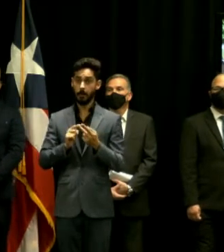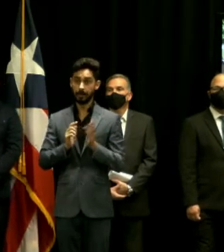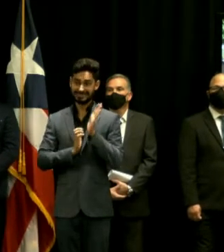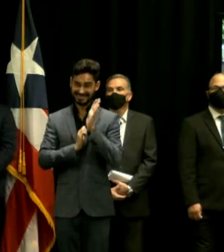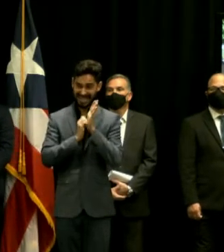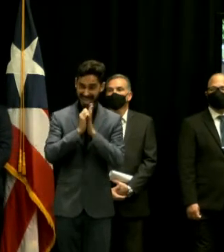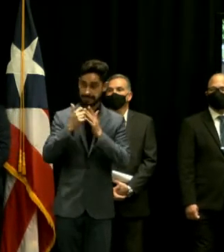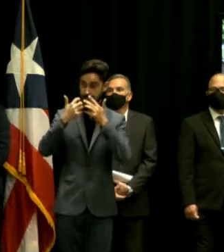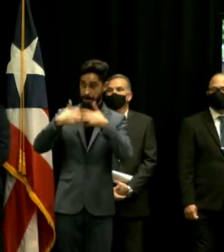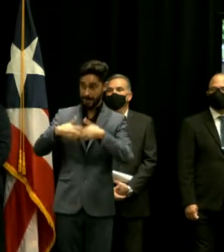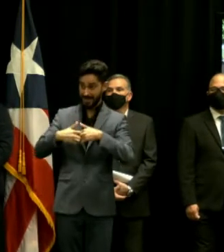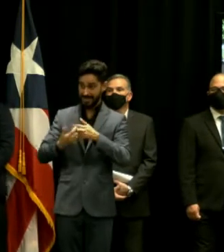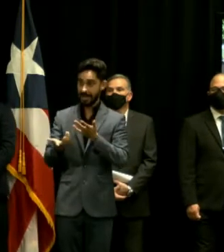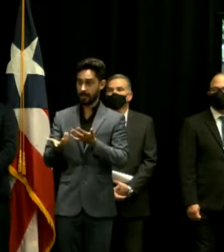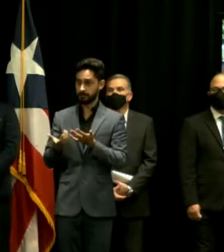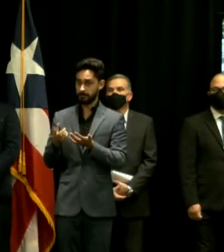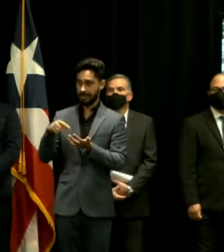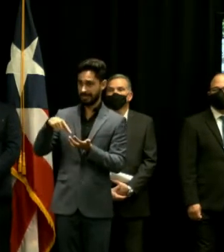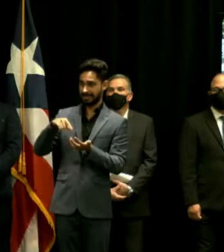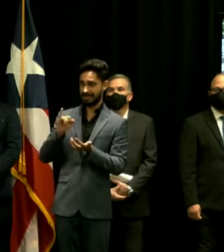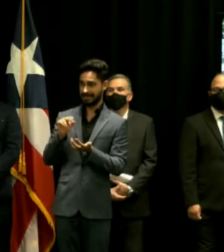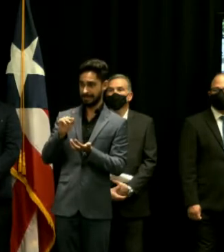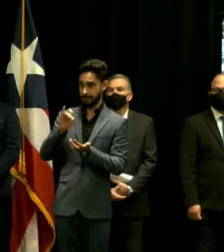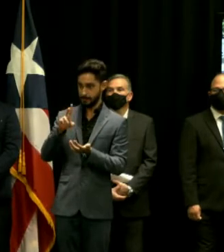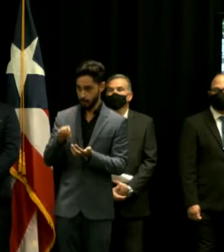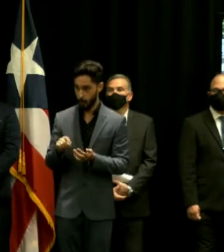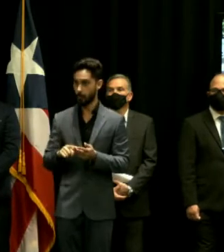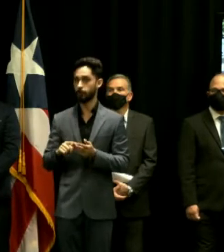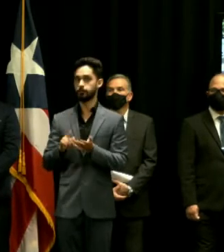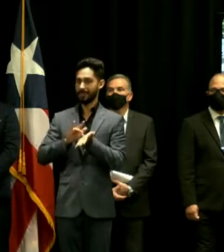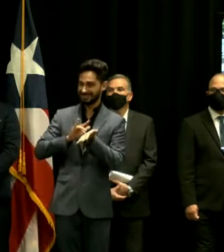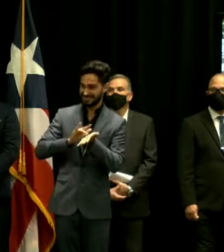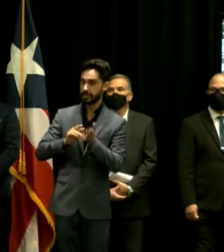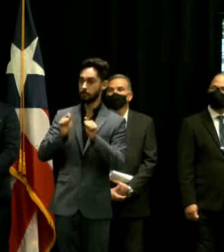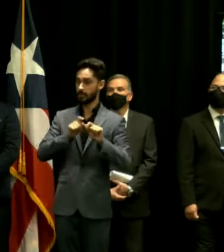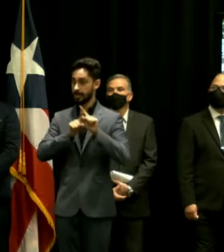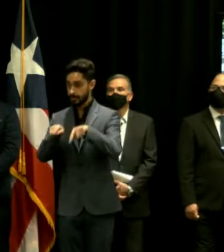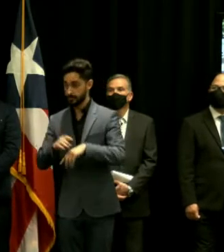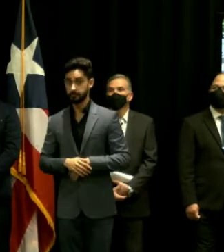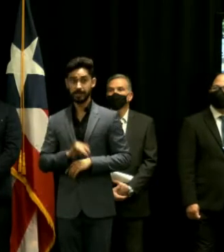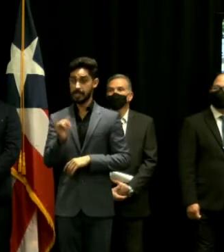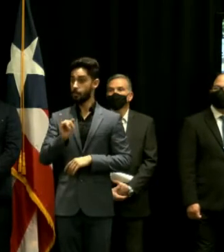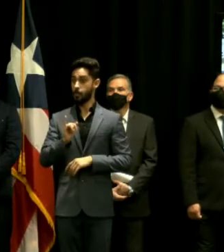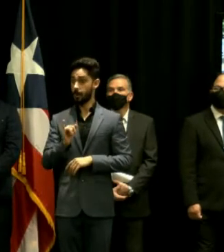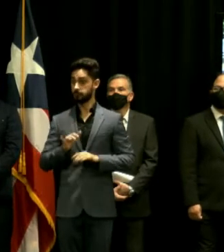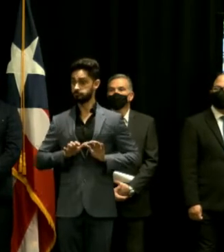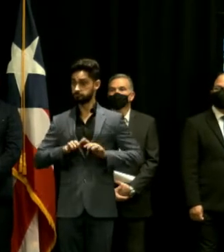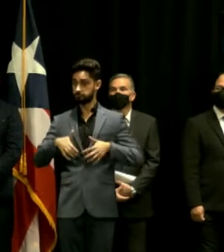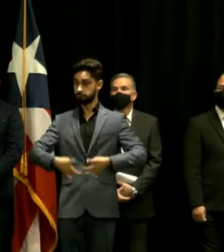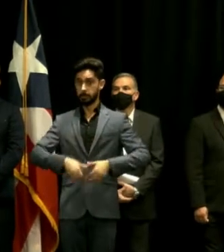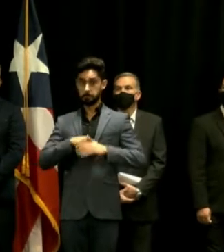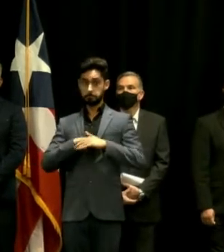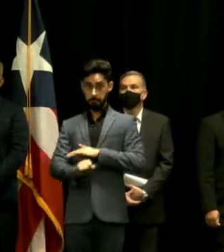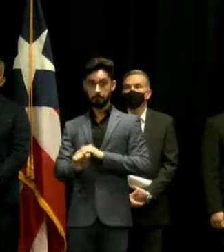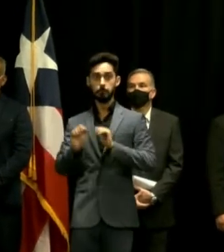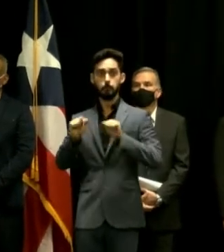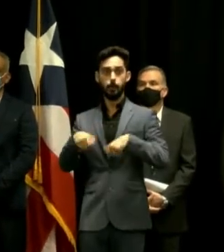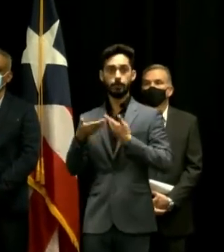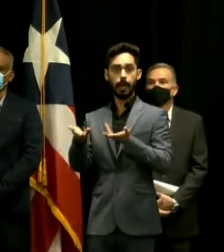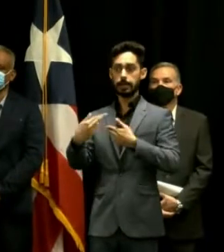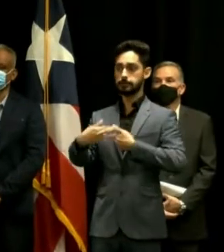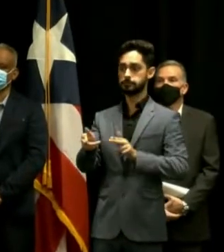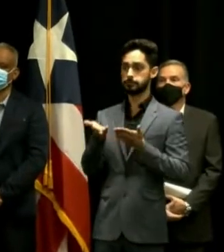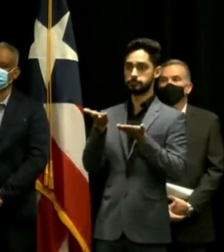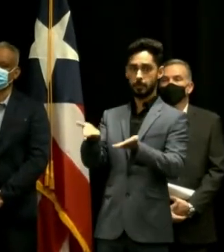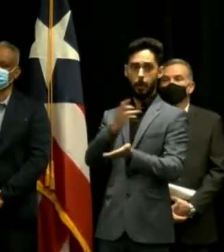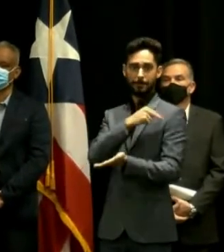así que lo doy como ejemplos de igual manera la sala de partos o sea eso va a estar disponible para los culebrenses y en